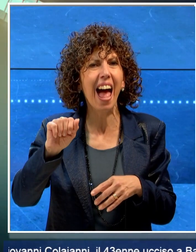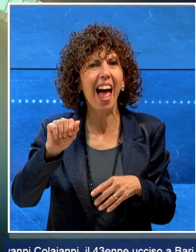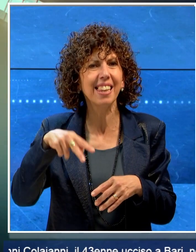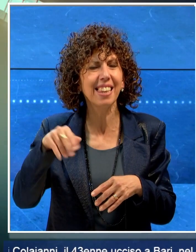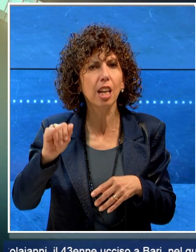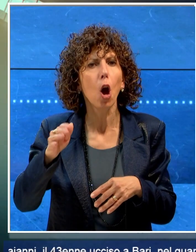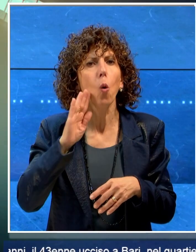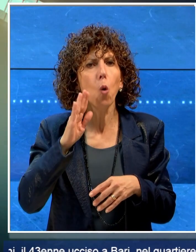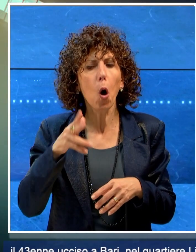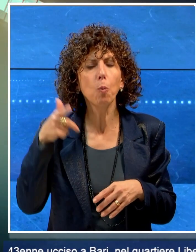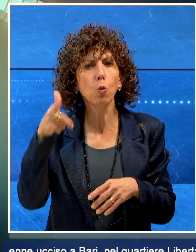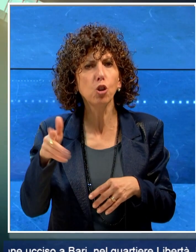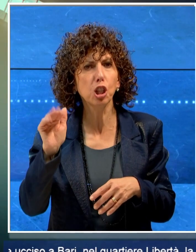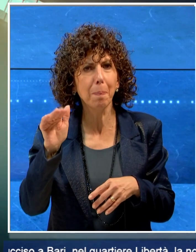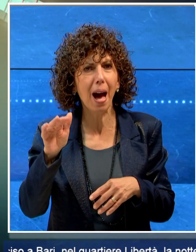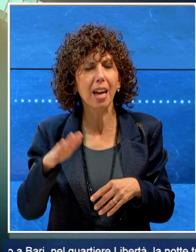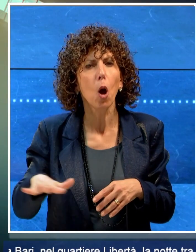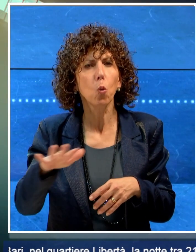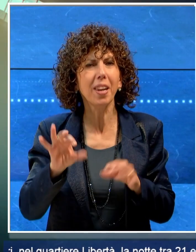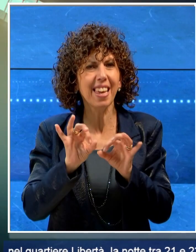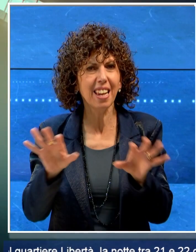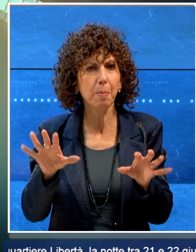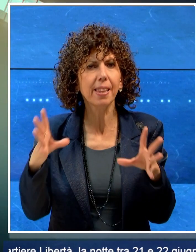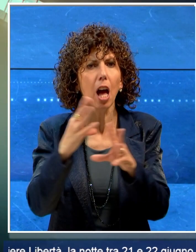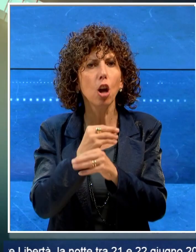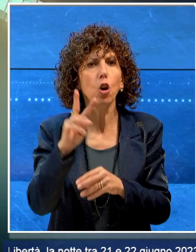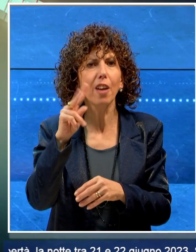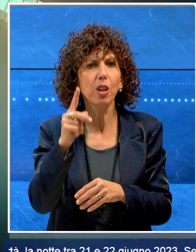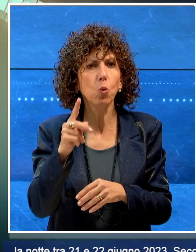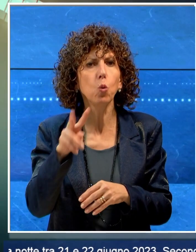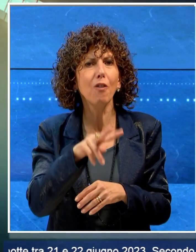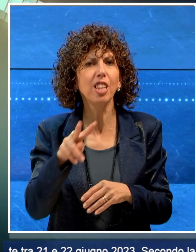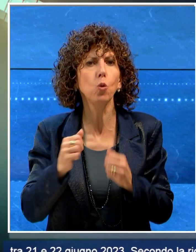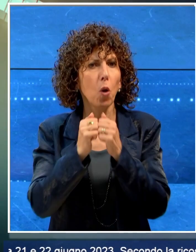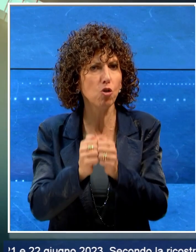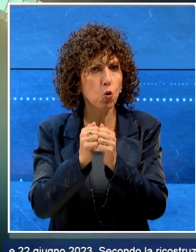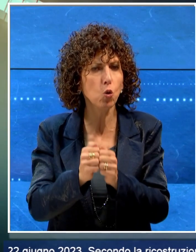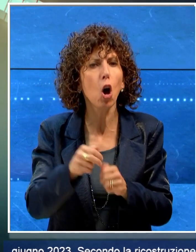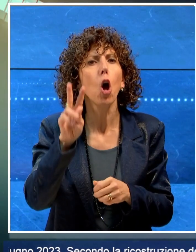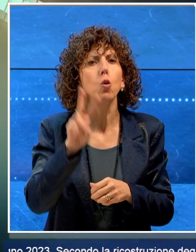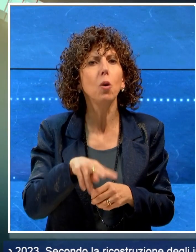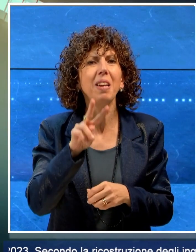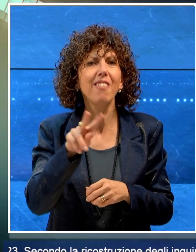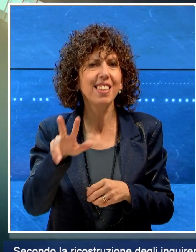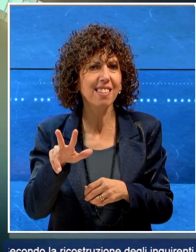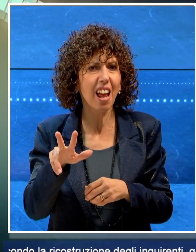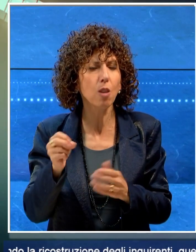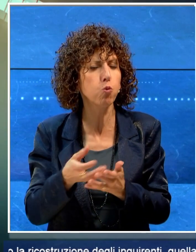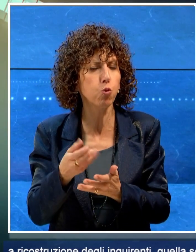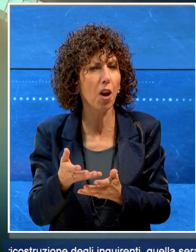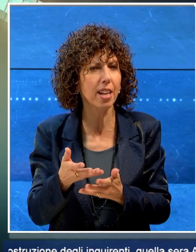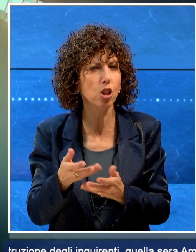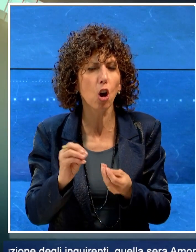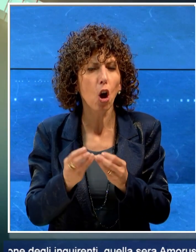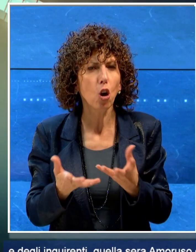nel quartiere Libertà la notte tra il 21 e il 22 giugno 2023. Secondo la